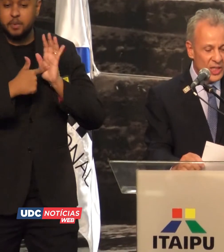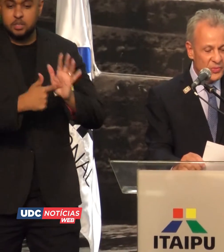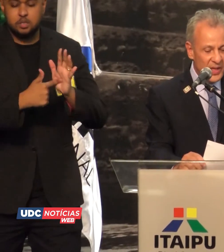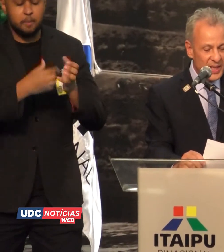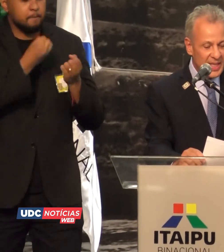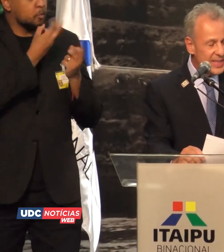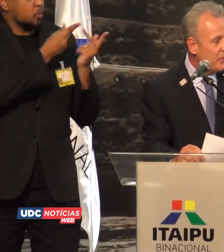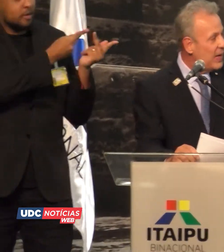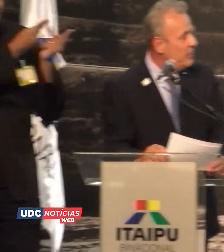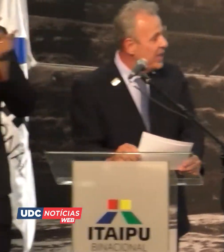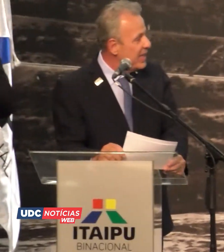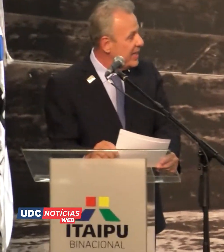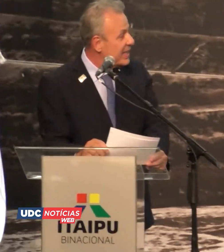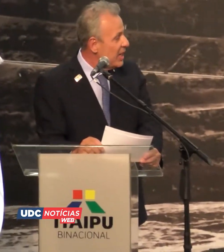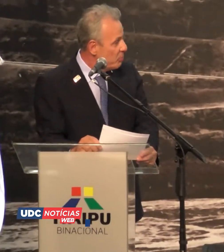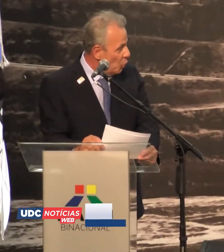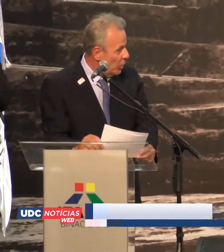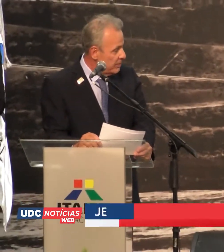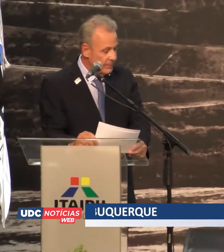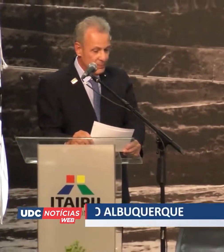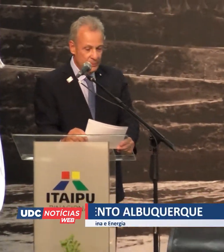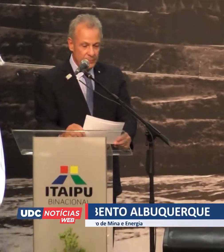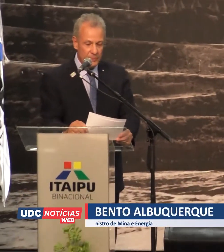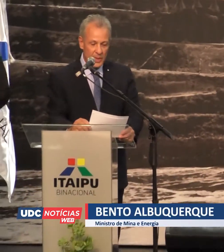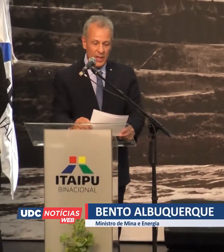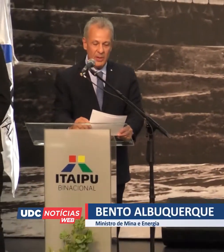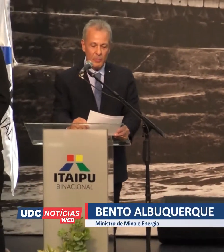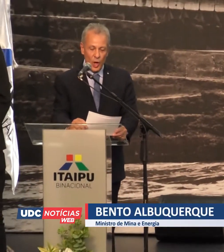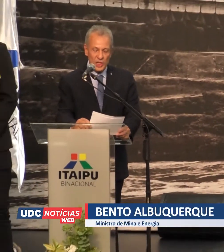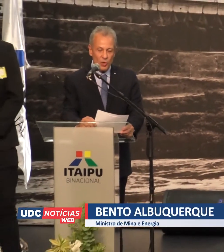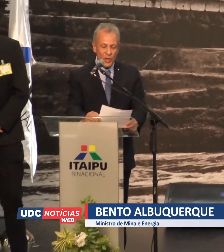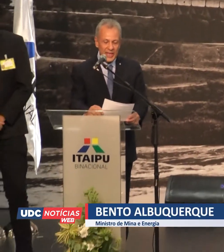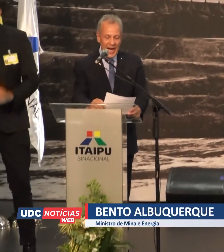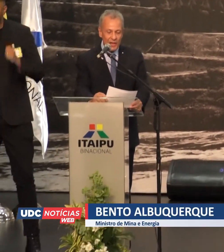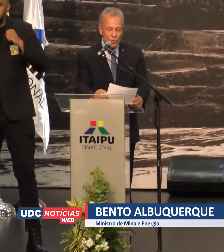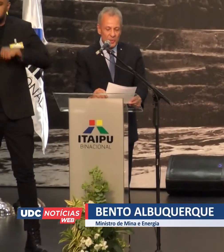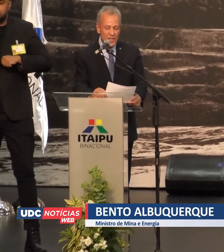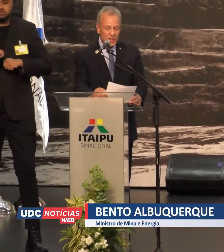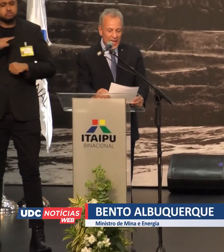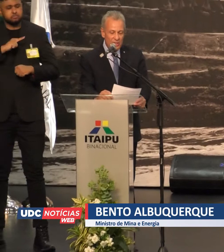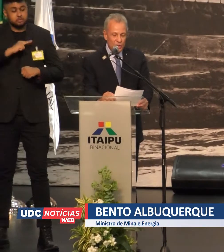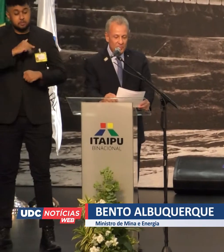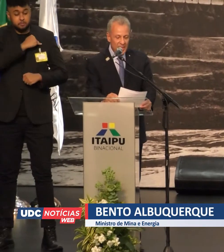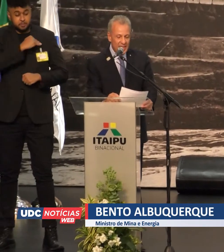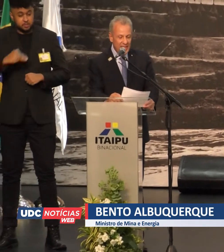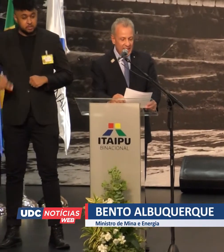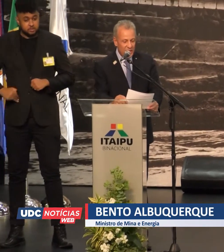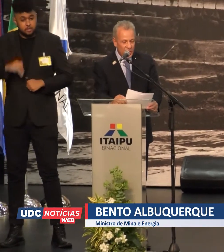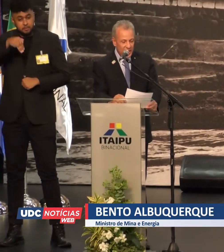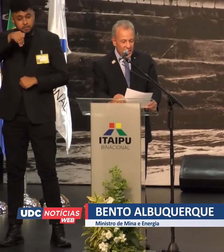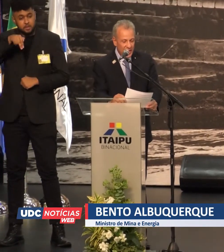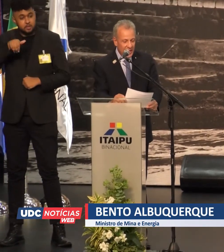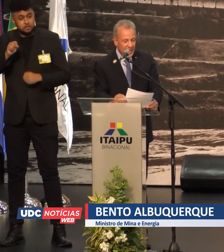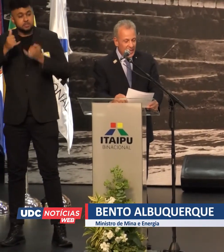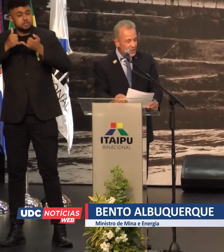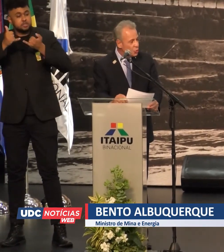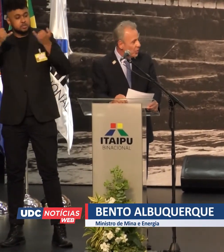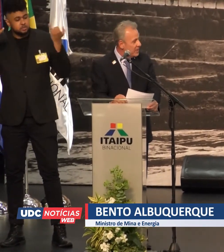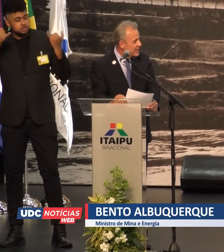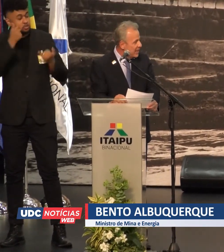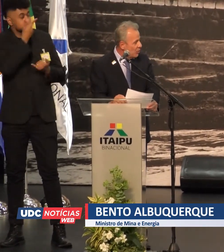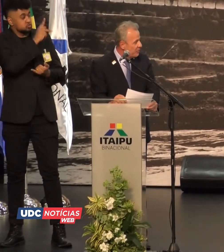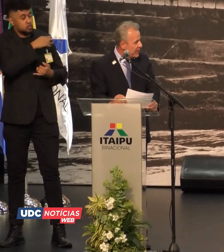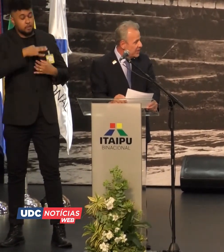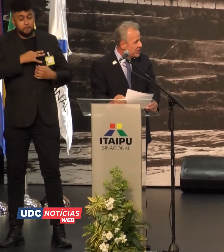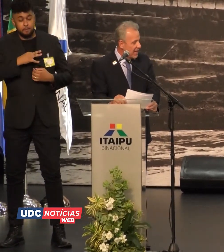as boas-vindas à família Itaipu. Pode contar com o Ministério de Minas e Energia em